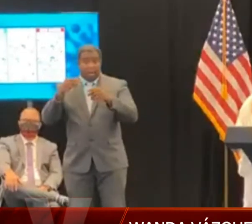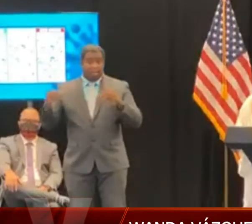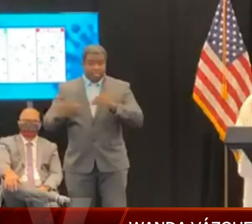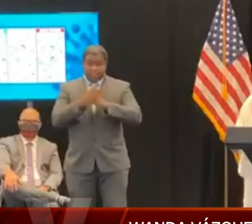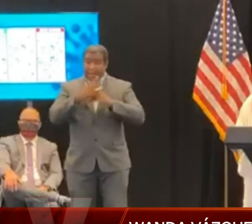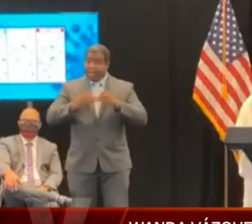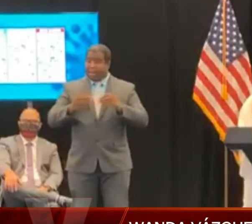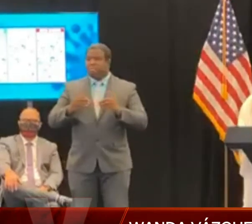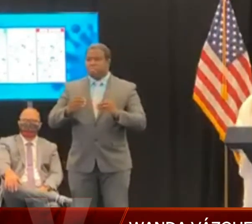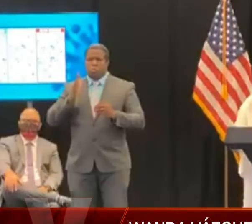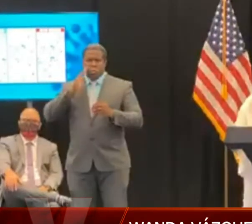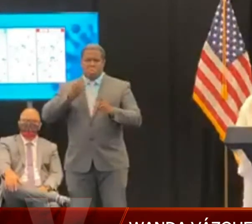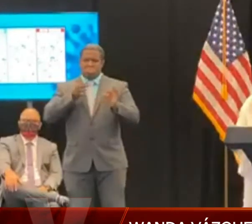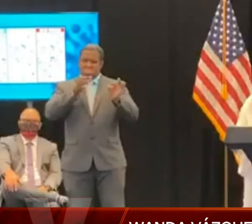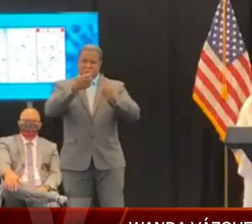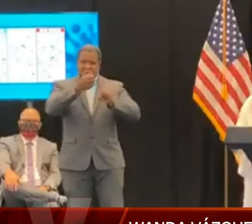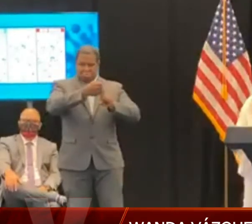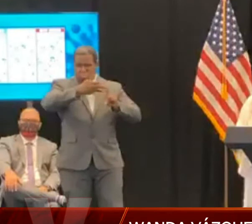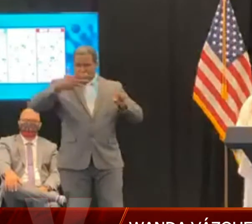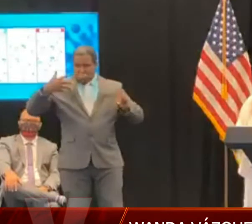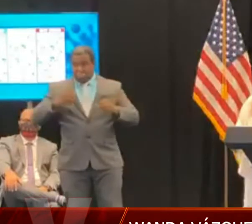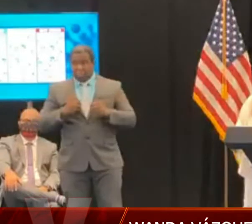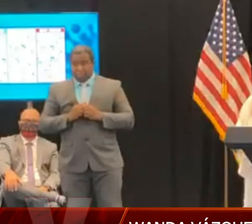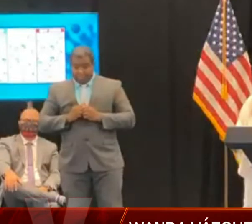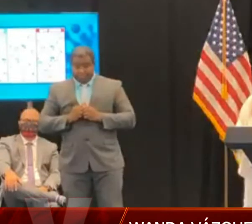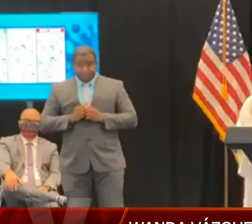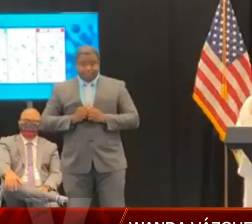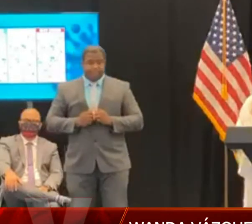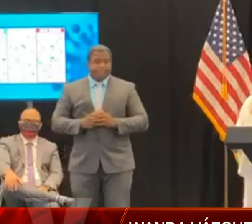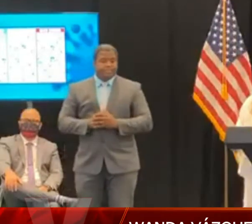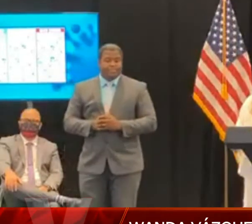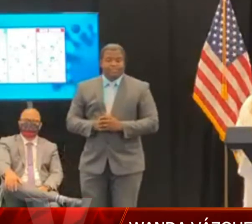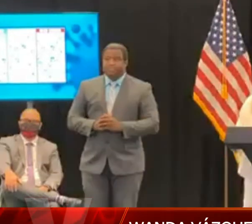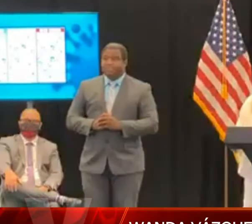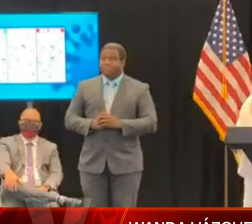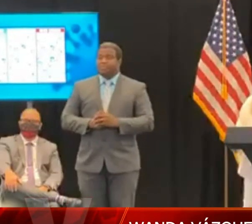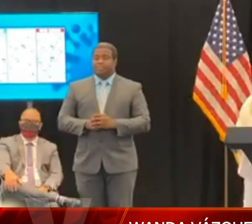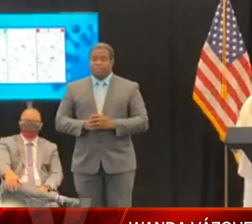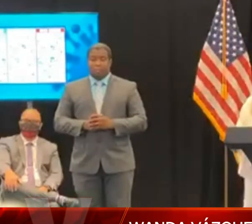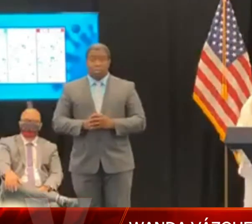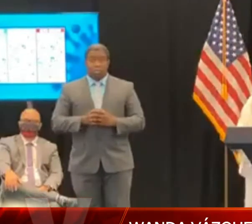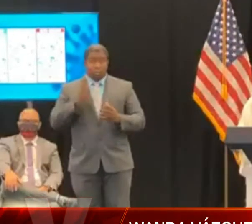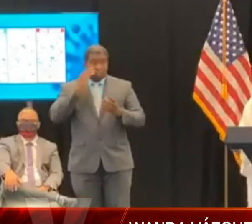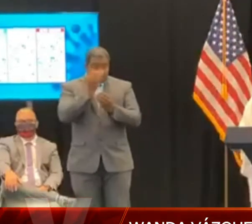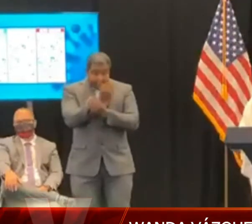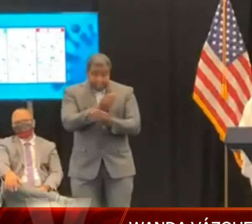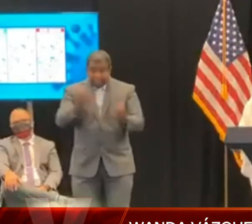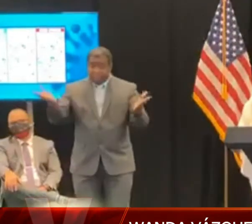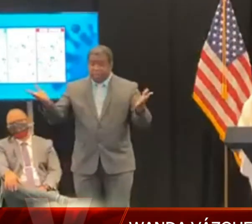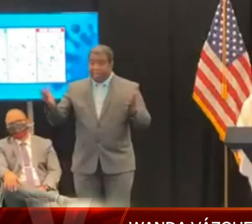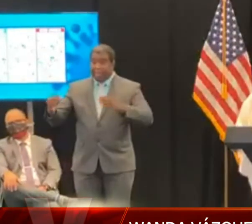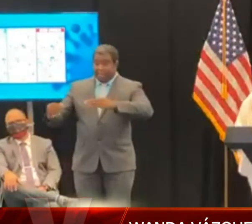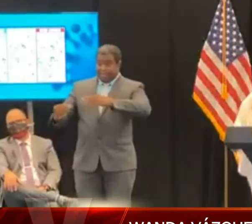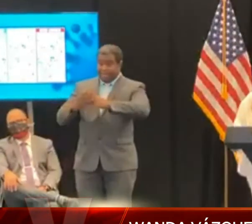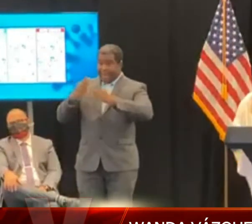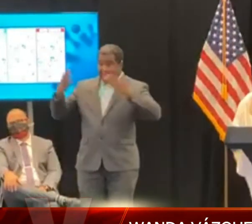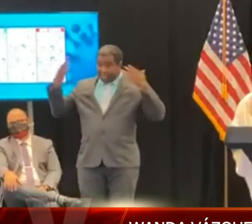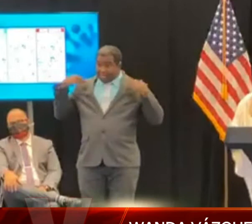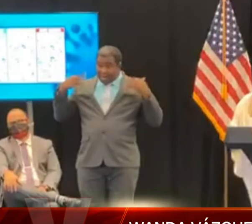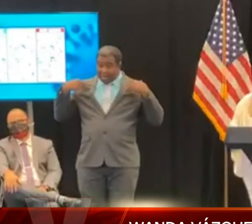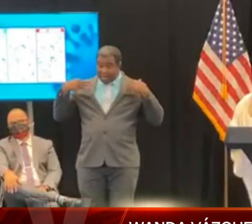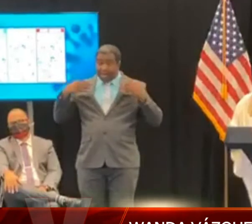Conforme al CDC, estarán abiertas las playas y, como ven en la gráfica que se proyecta,